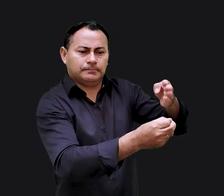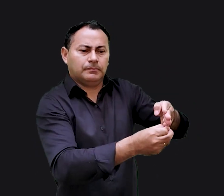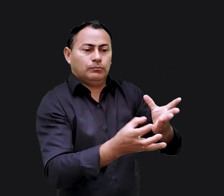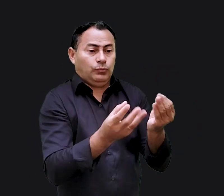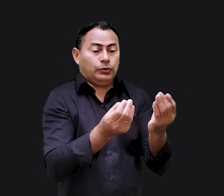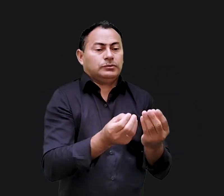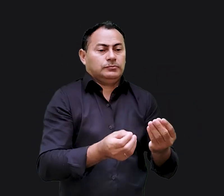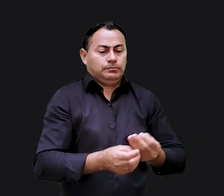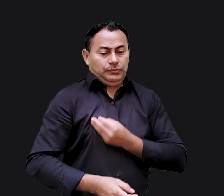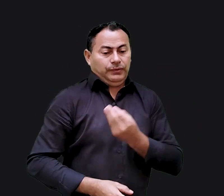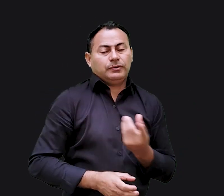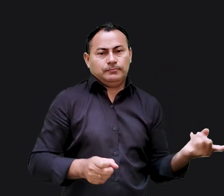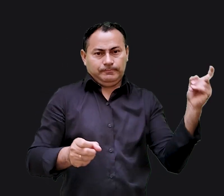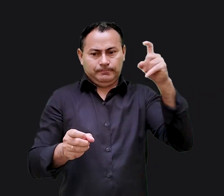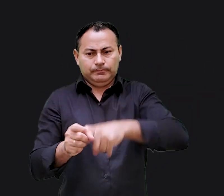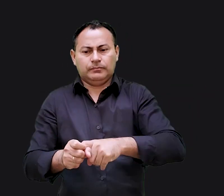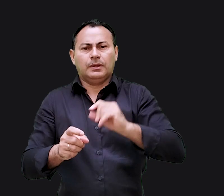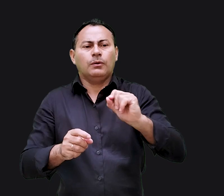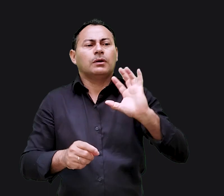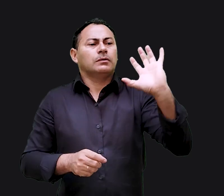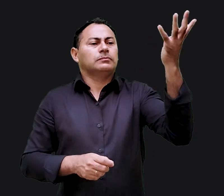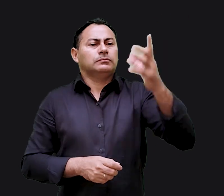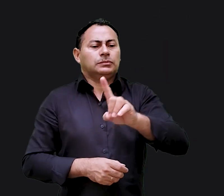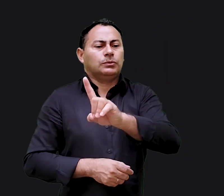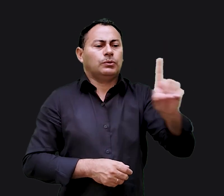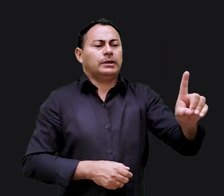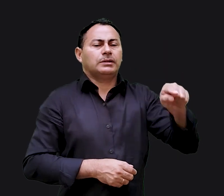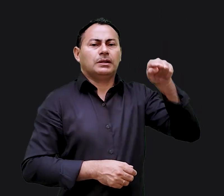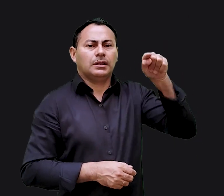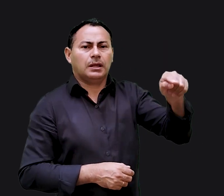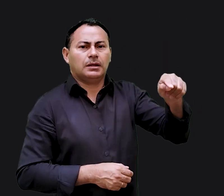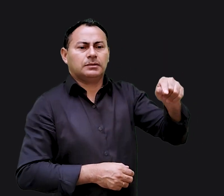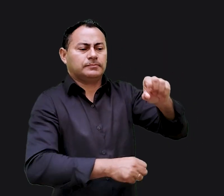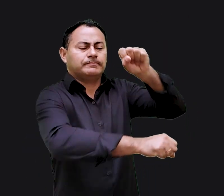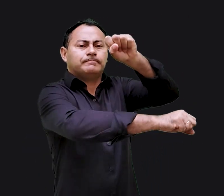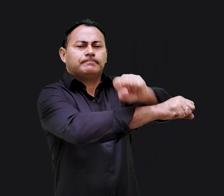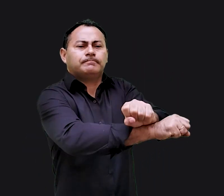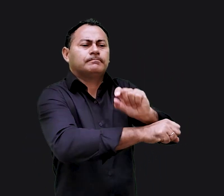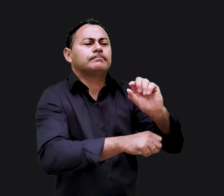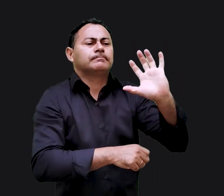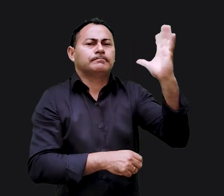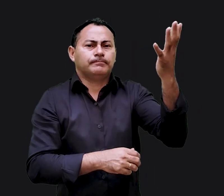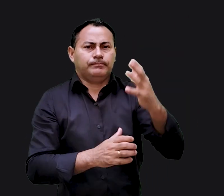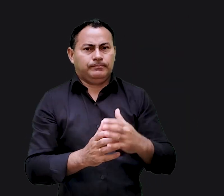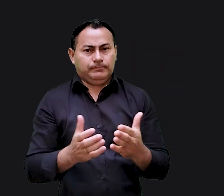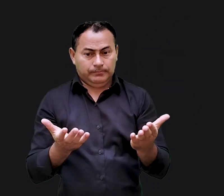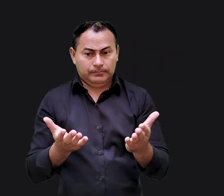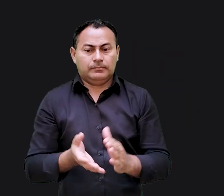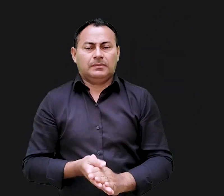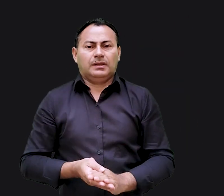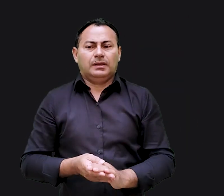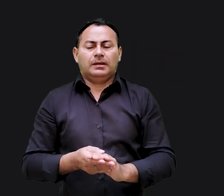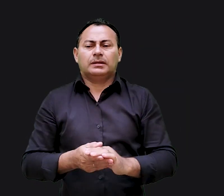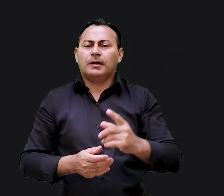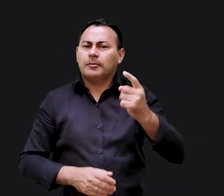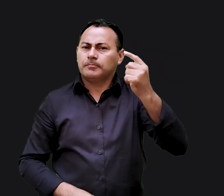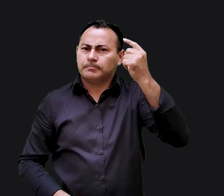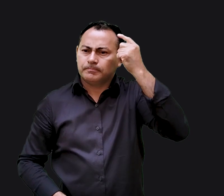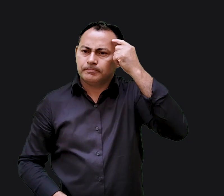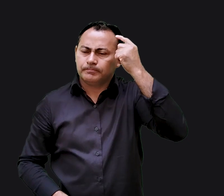Muitos deles voltarão. Mas o que vai acontecer com eles durante aquela mitosa escravidão? Era nisso que eles estavam